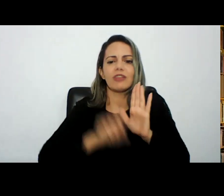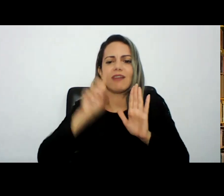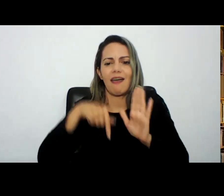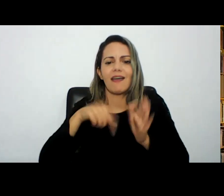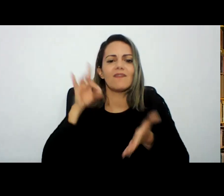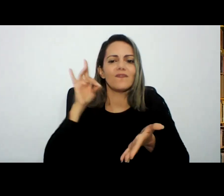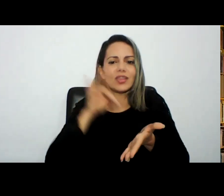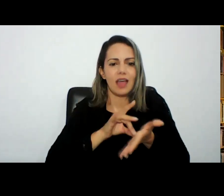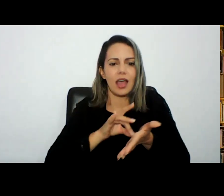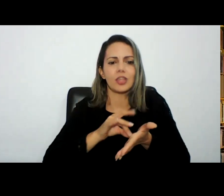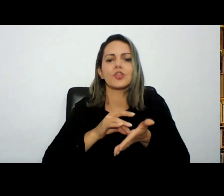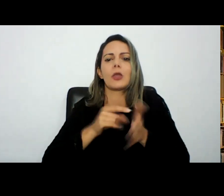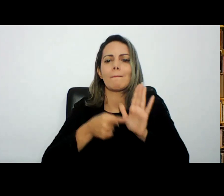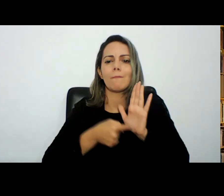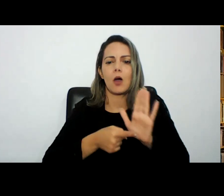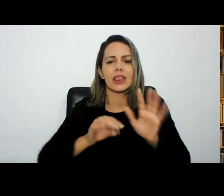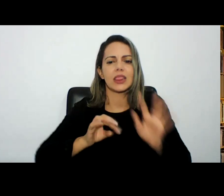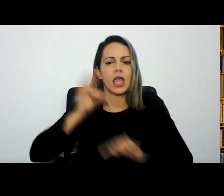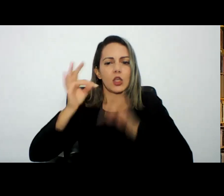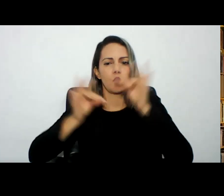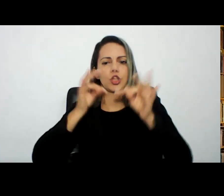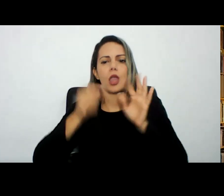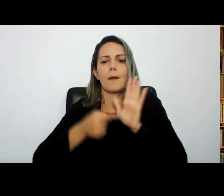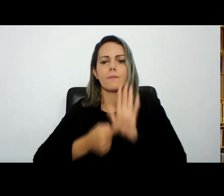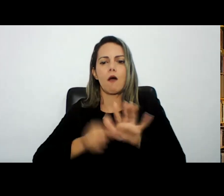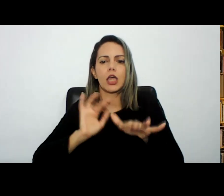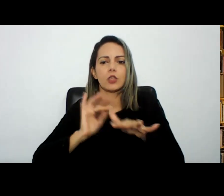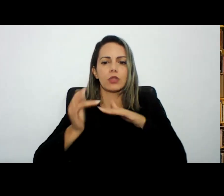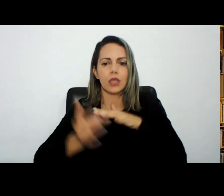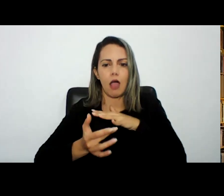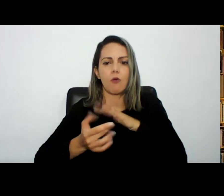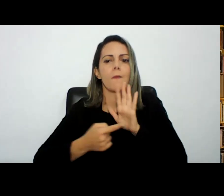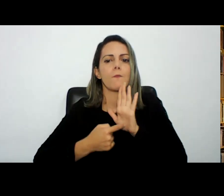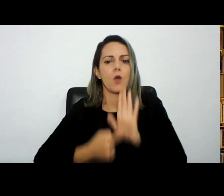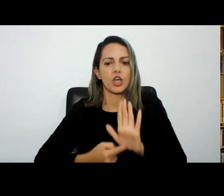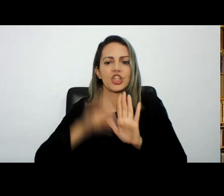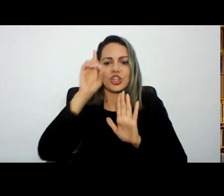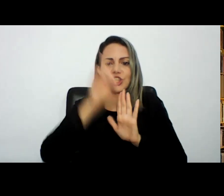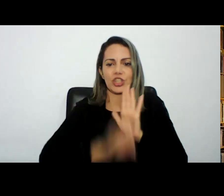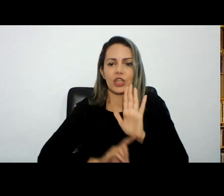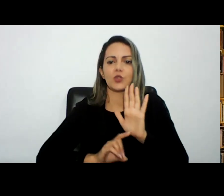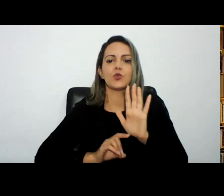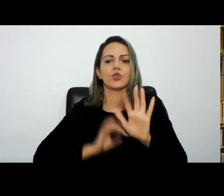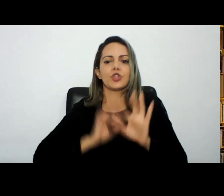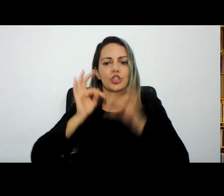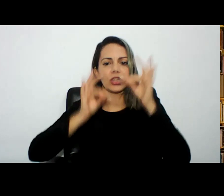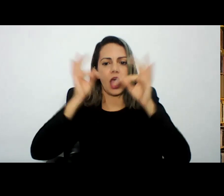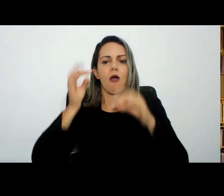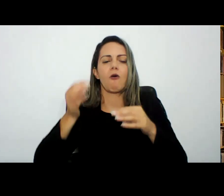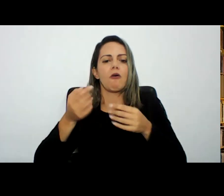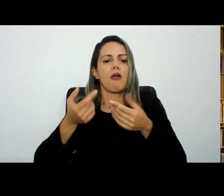tecnologia é um livro que fala de rede social é um livro que fala de direito digital é um livro que fala de programação